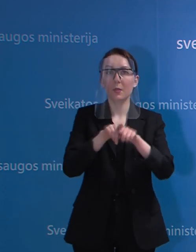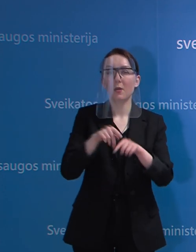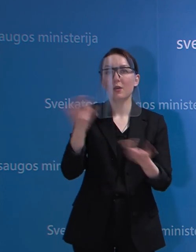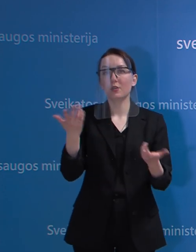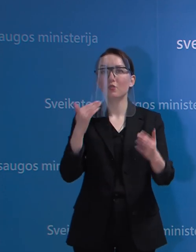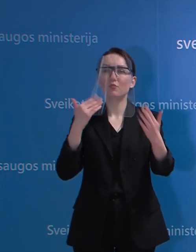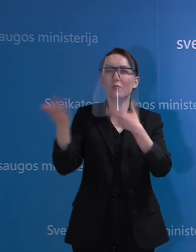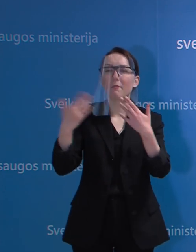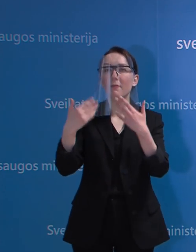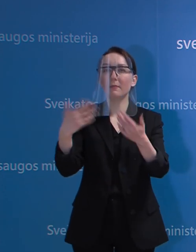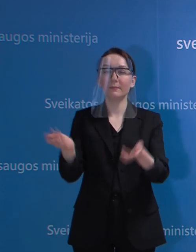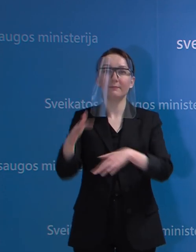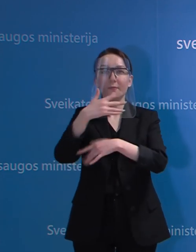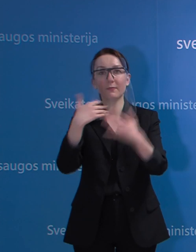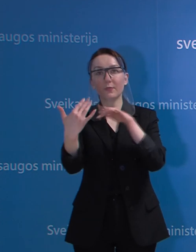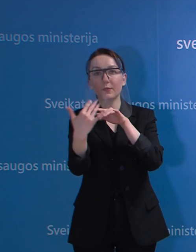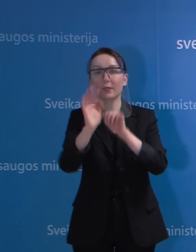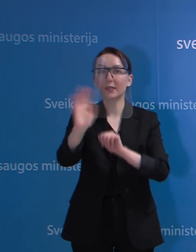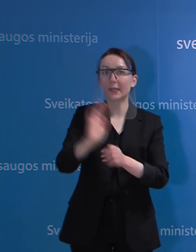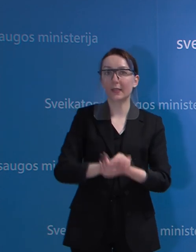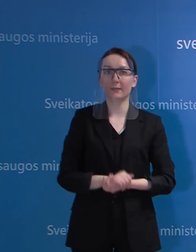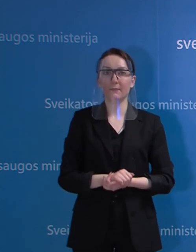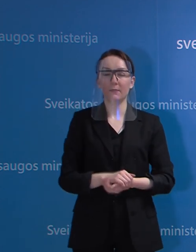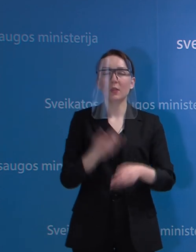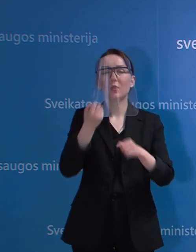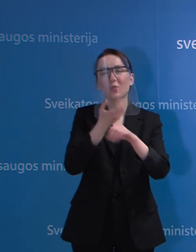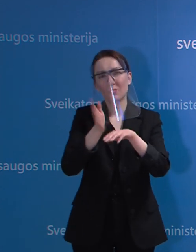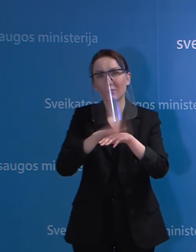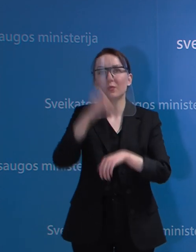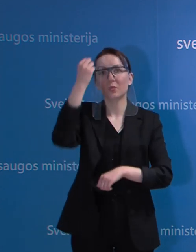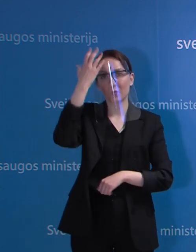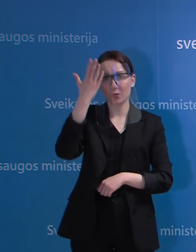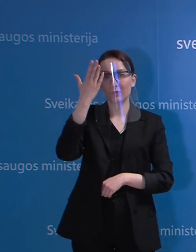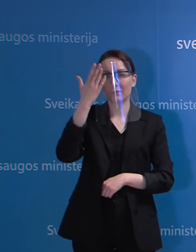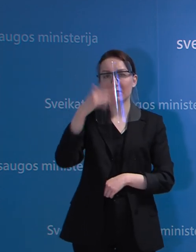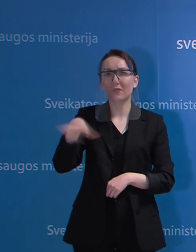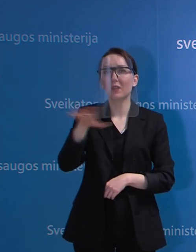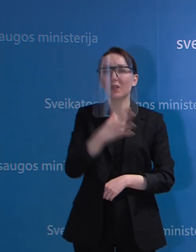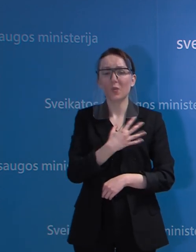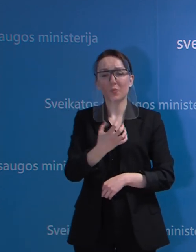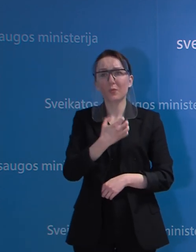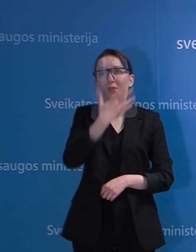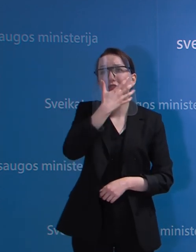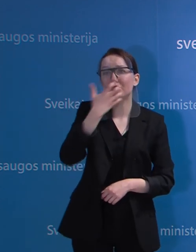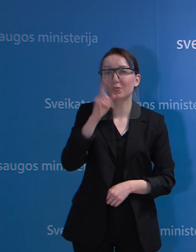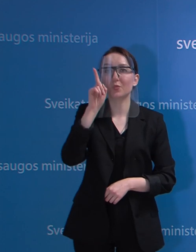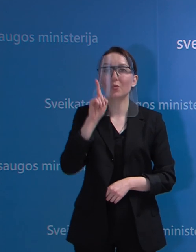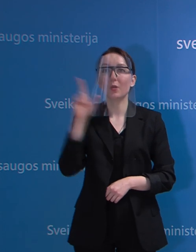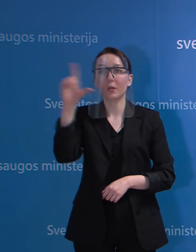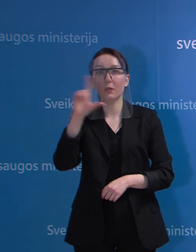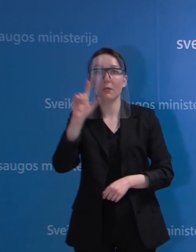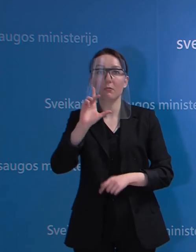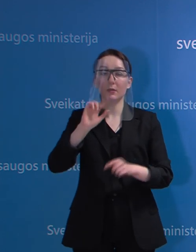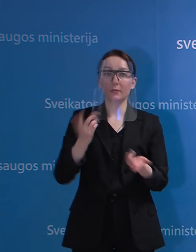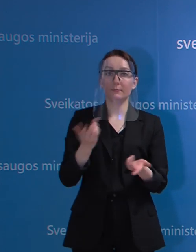socialinių kontaktų. Suprantu, kad bus labai sudėtinga tą padaryti. Visi esam pasilgę šilumos, esam pasilgę to,